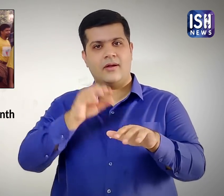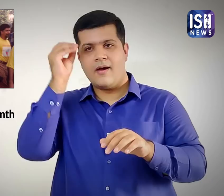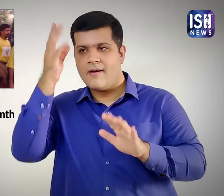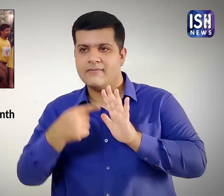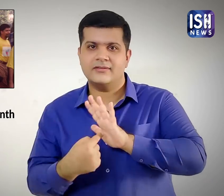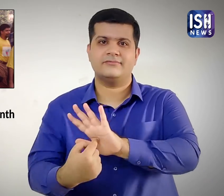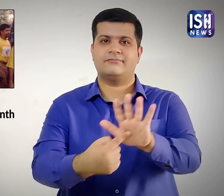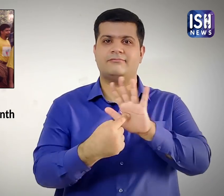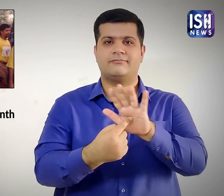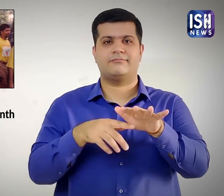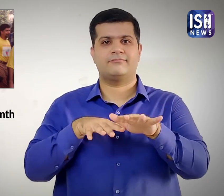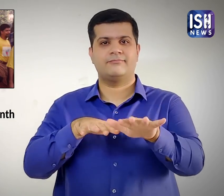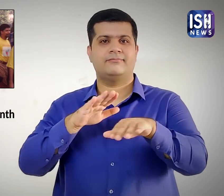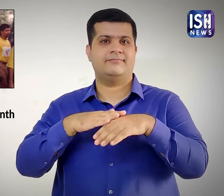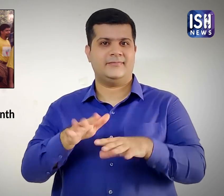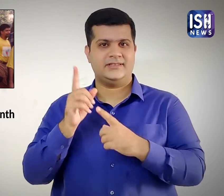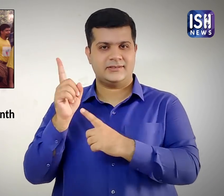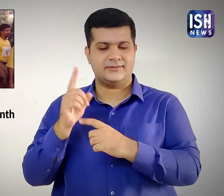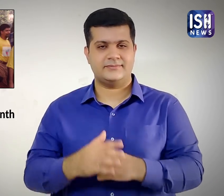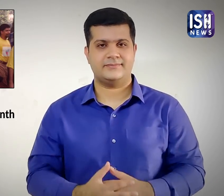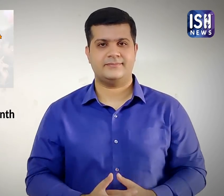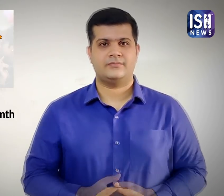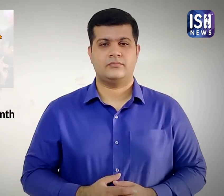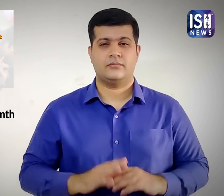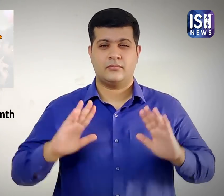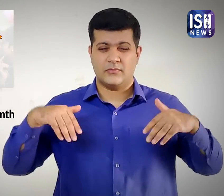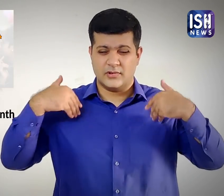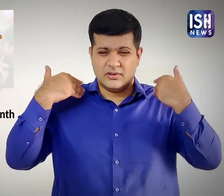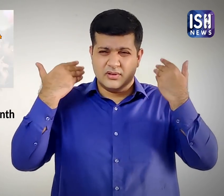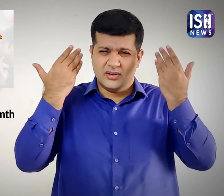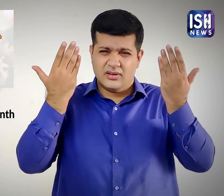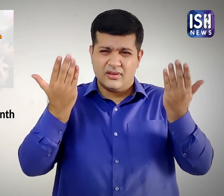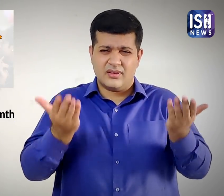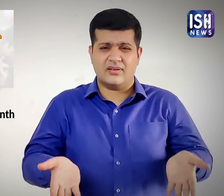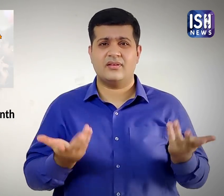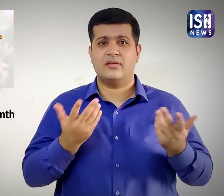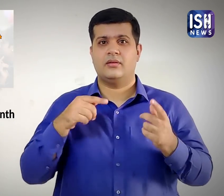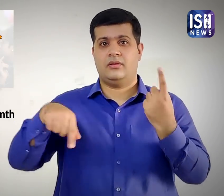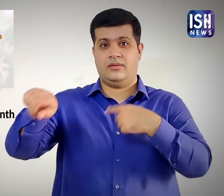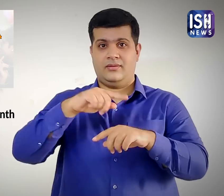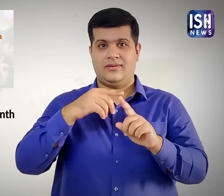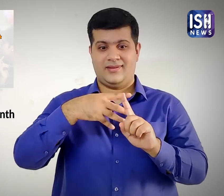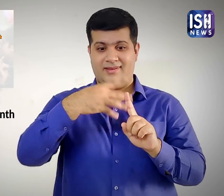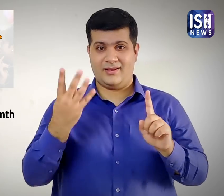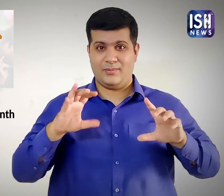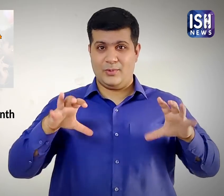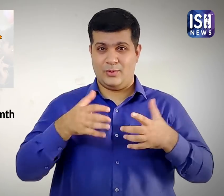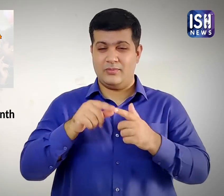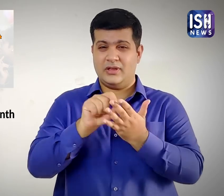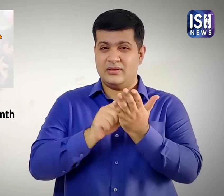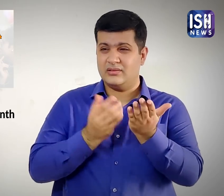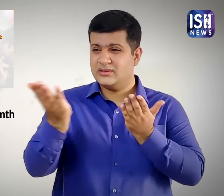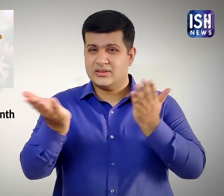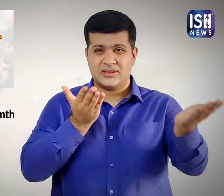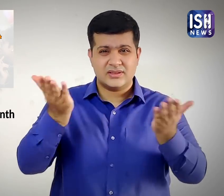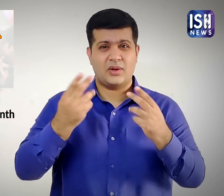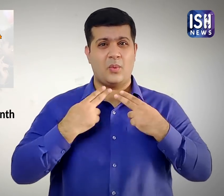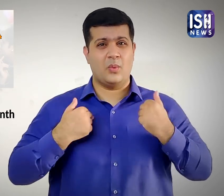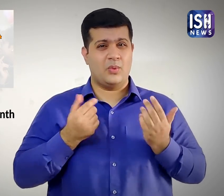परेड में केवल 15 लोग उपस्तिते इसका उद्देश्य भारत में जागरुकता फैलाना था। तबसे कई LGBTQI PLUS सदस्यों ने